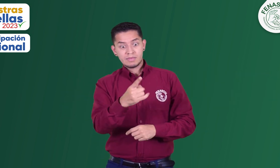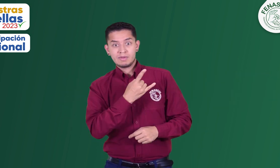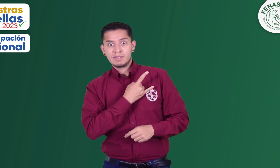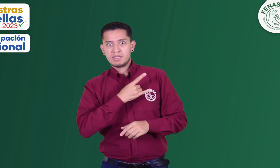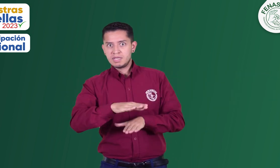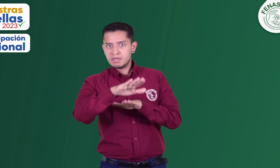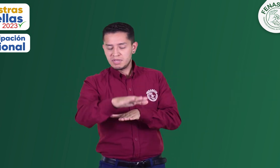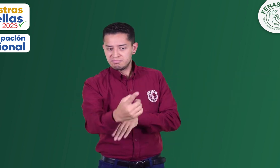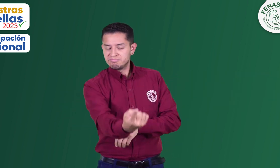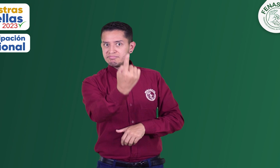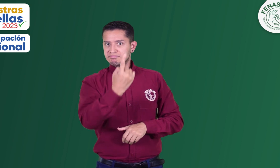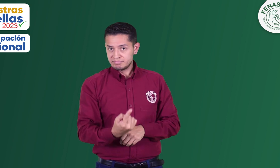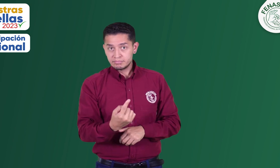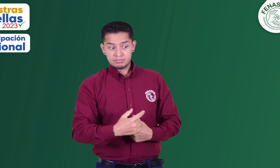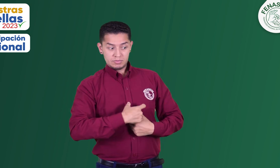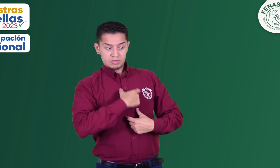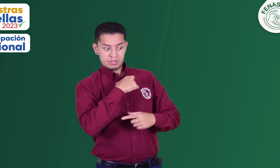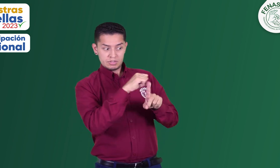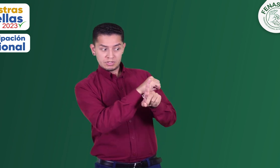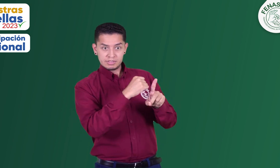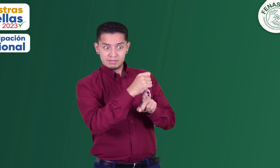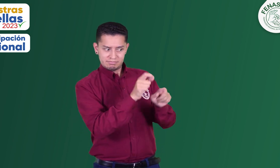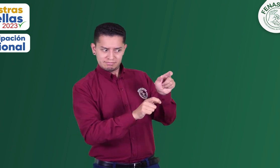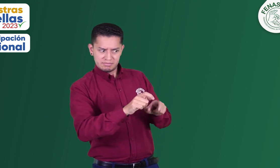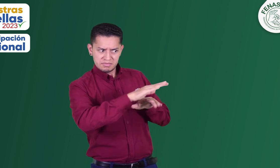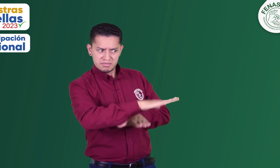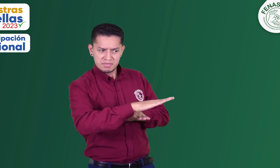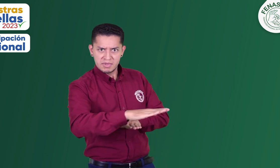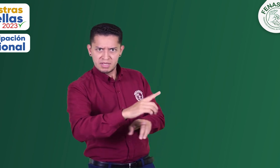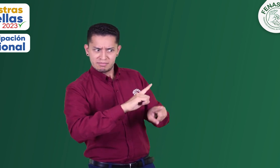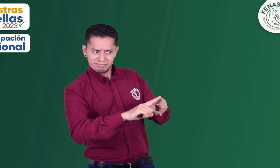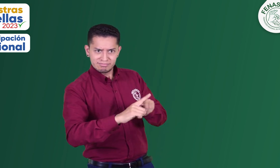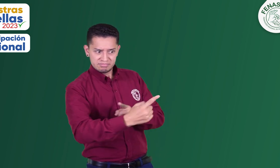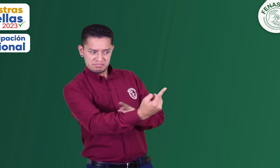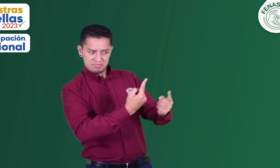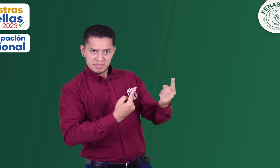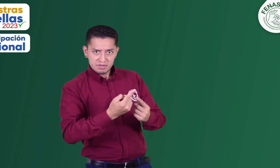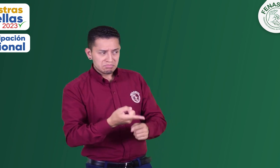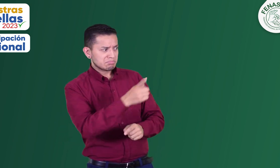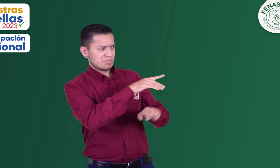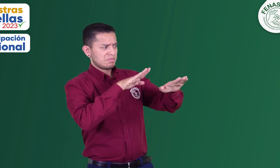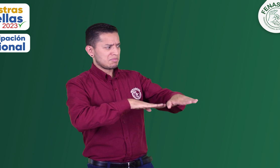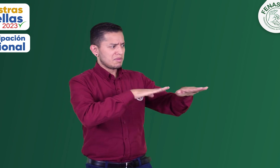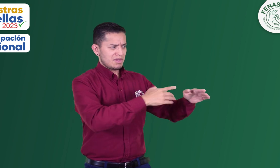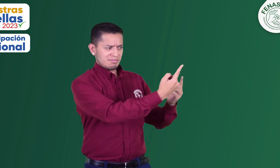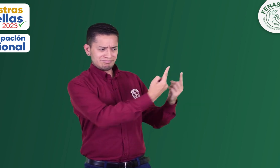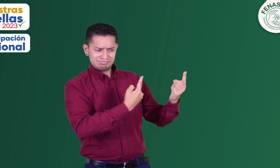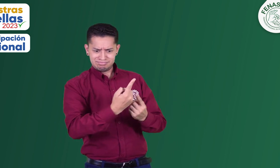representantes de la academia y sociedad civil, cumple la función de ser consultor,